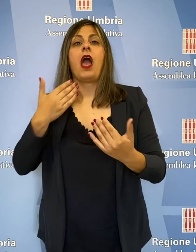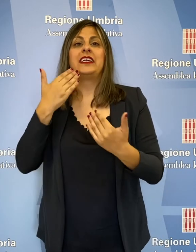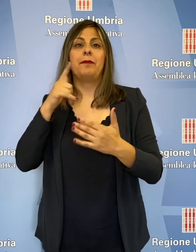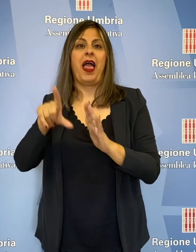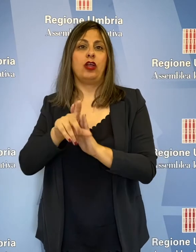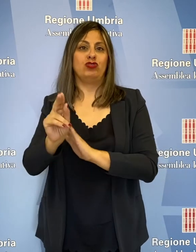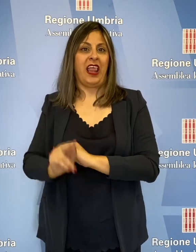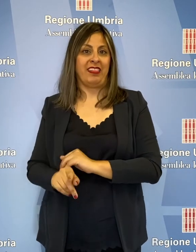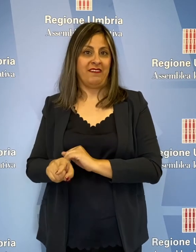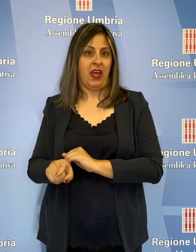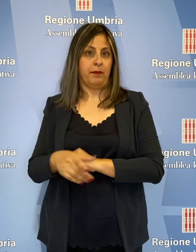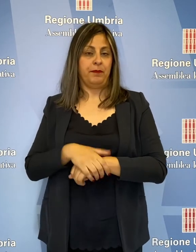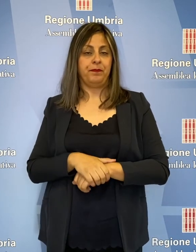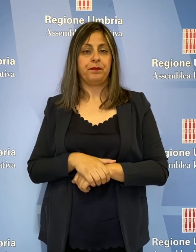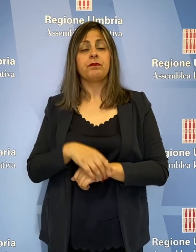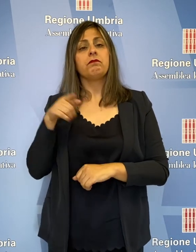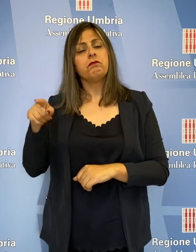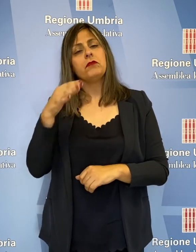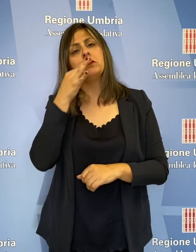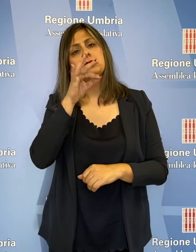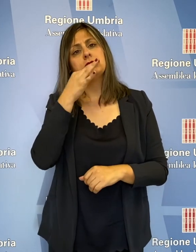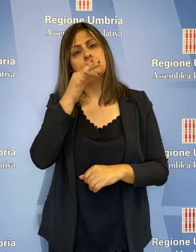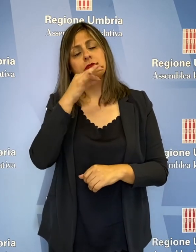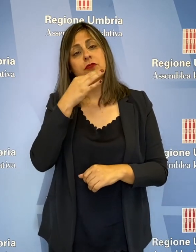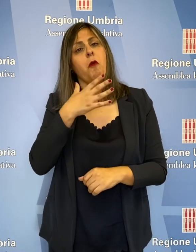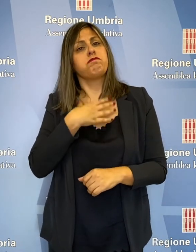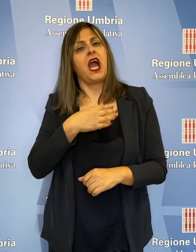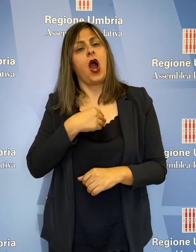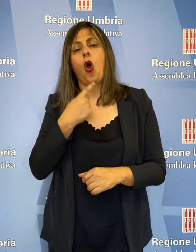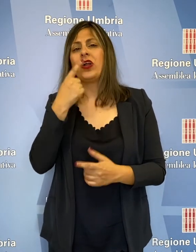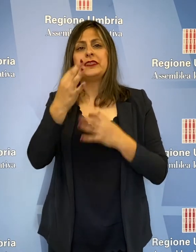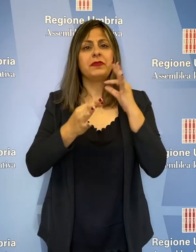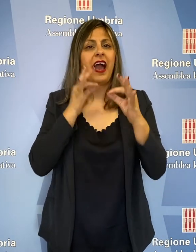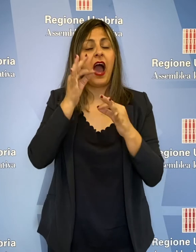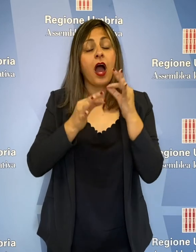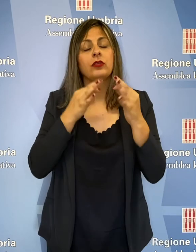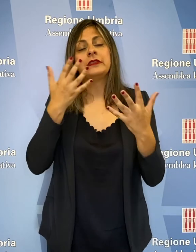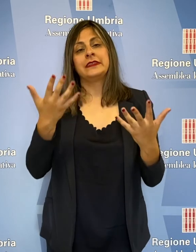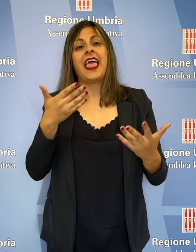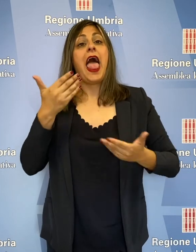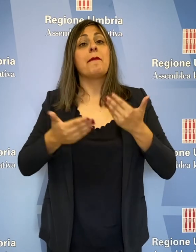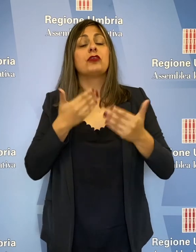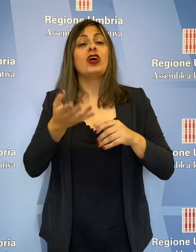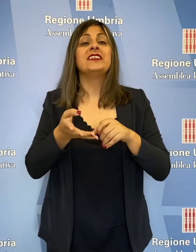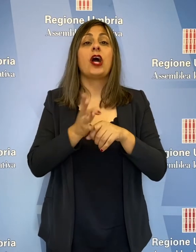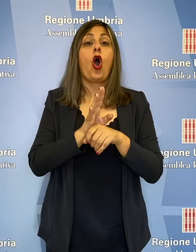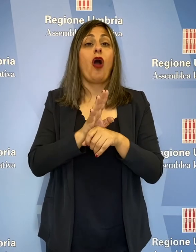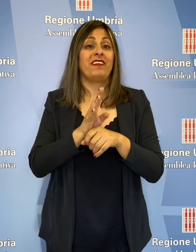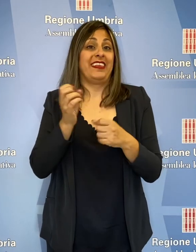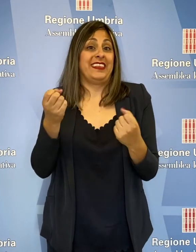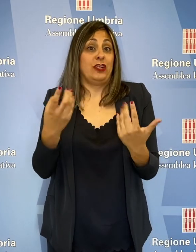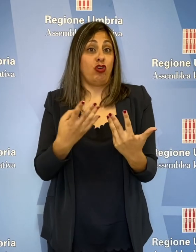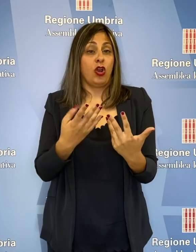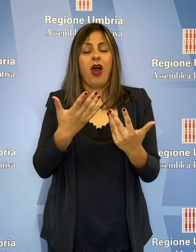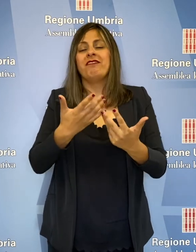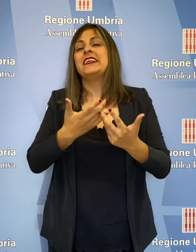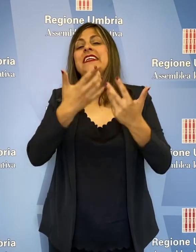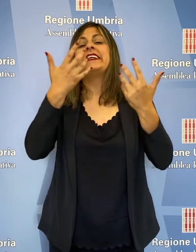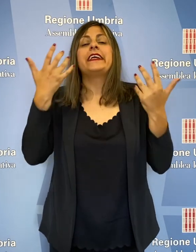aula, Bianconi ha spiegato che alla luce dell'emergenza Covid-19 appare imprescindibile una profonda revisione dei presupposti, priorità,